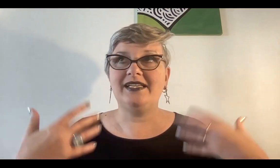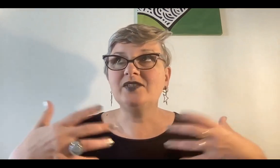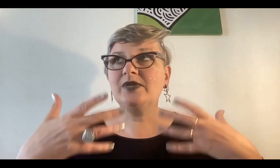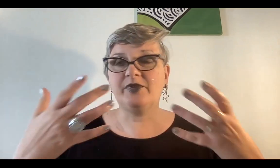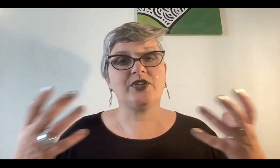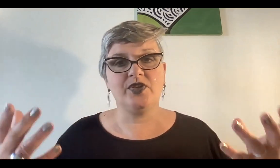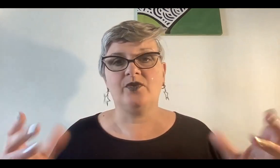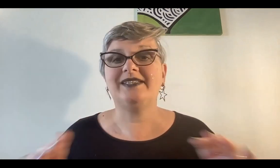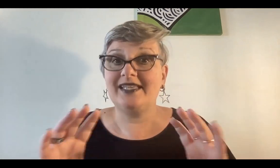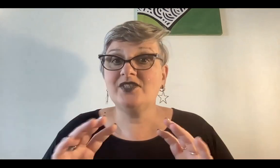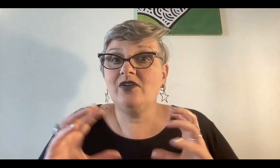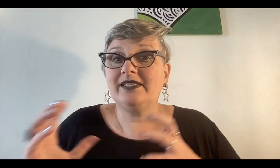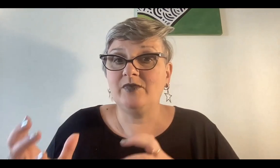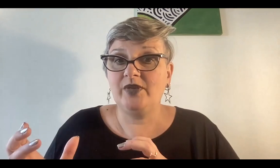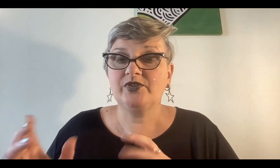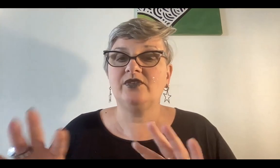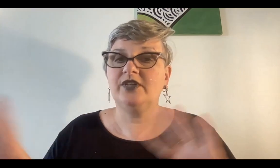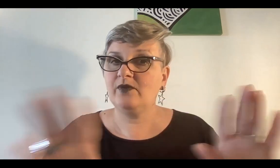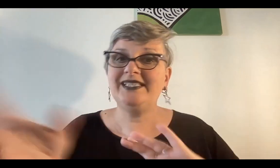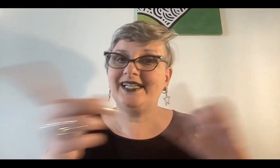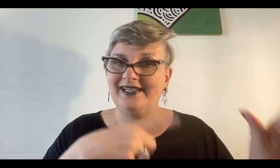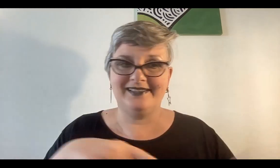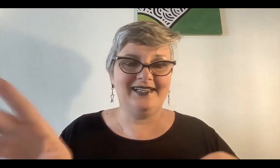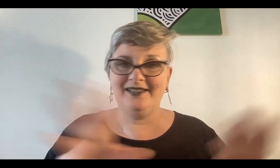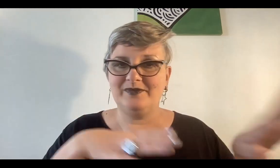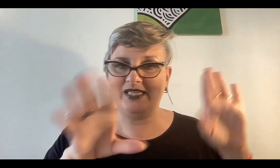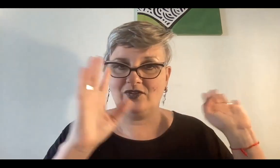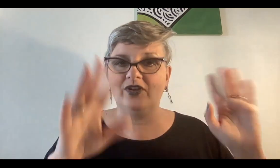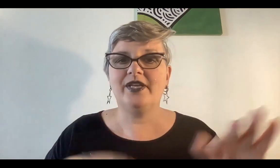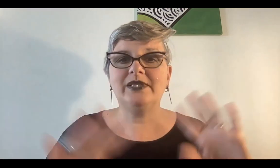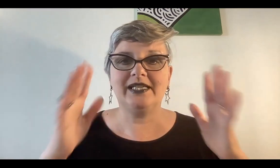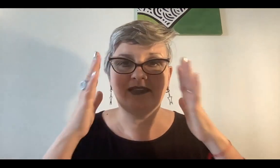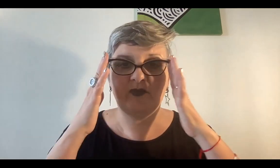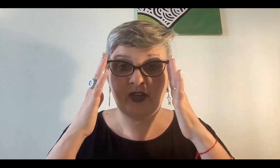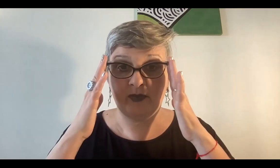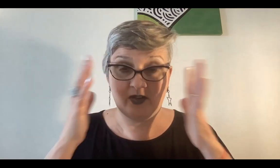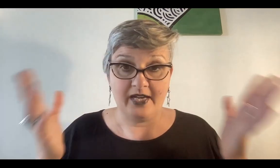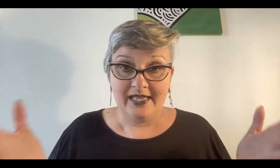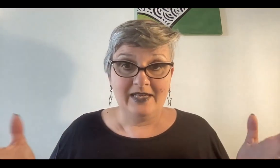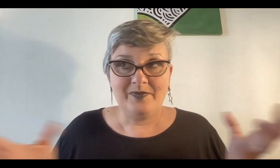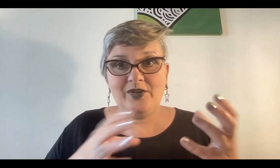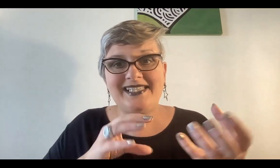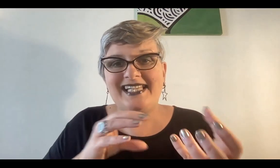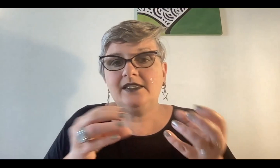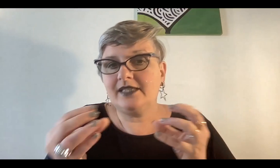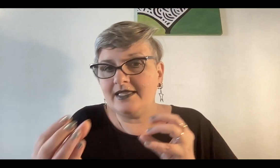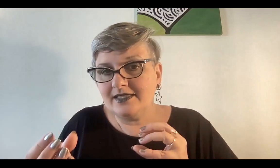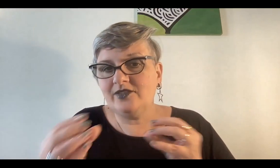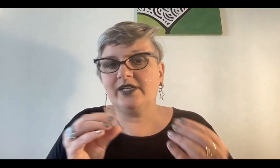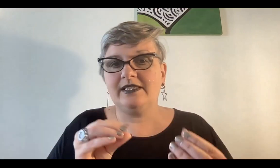es una proyección nuestra, y eso es lo que estamos demostrando con la cuántica, anda, mira todo lo de cuántica y te lo explico mejor. Pero ese es el tránsito que